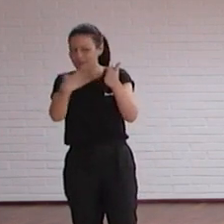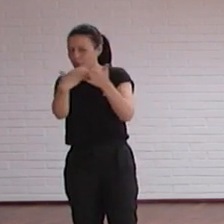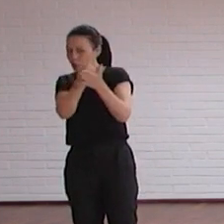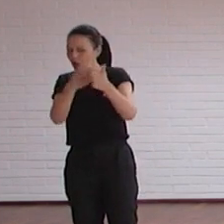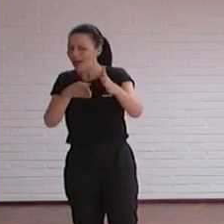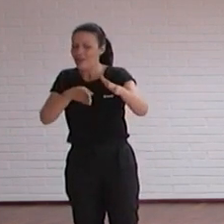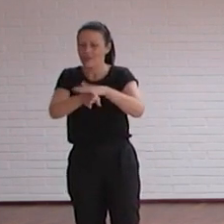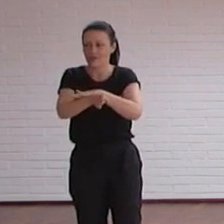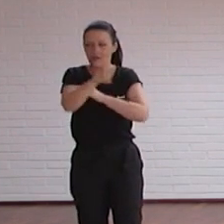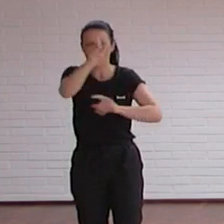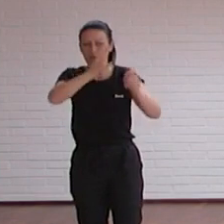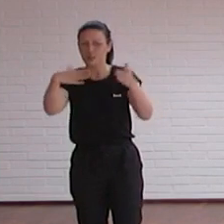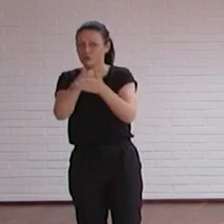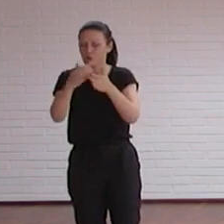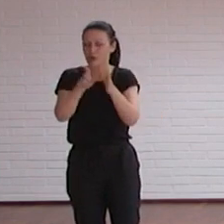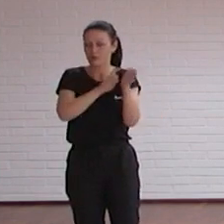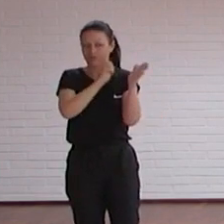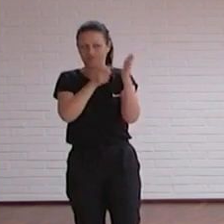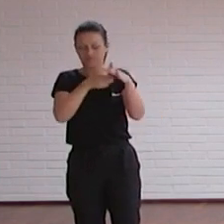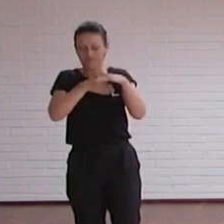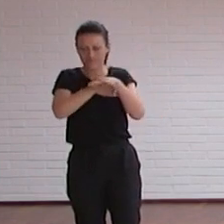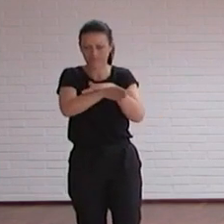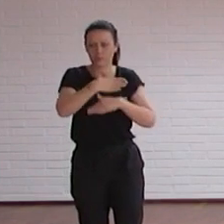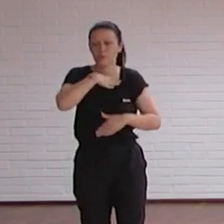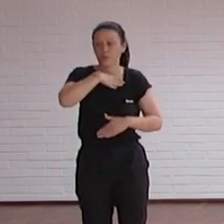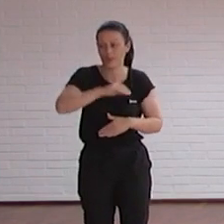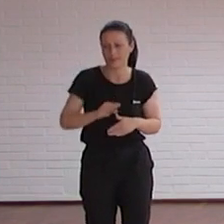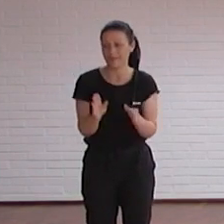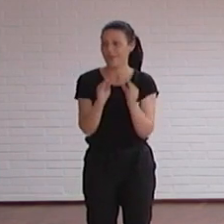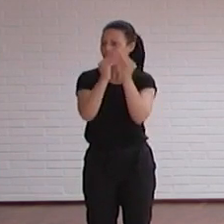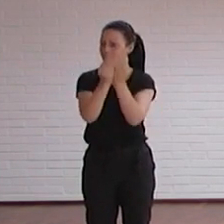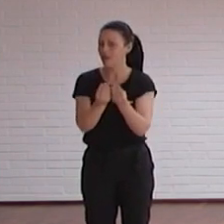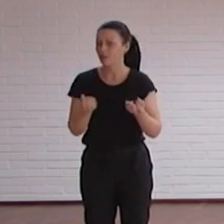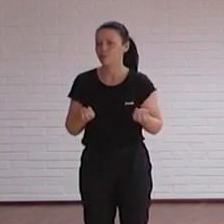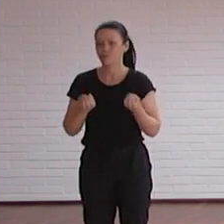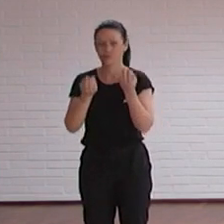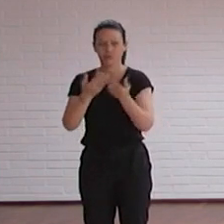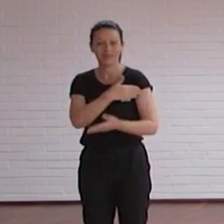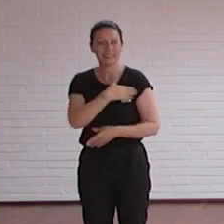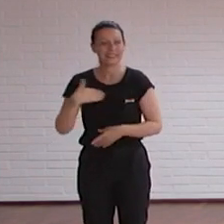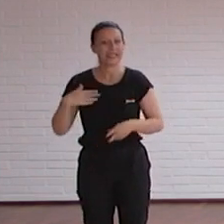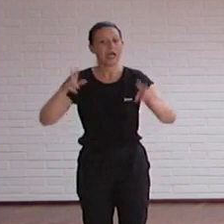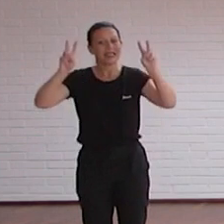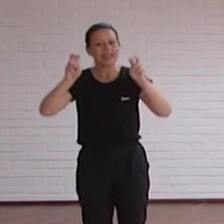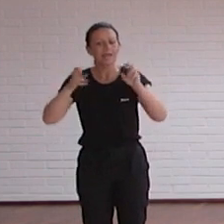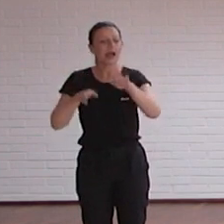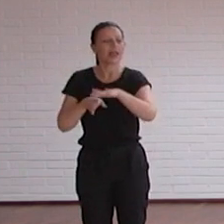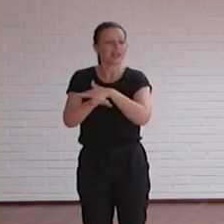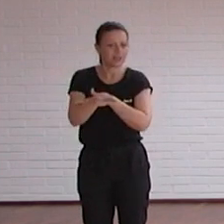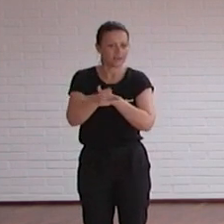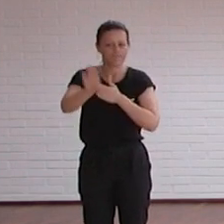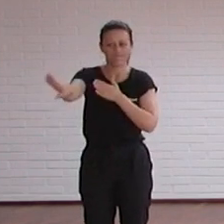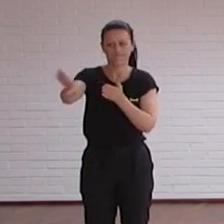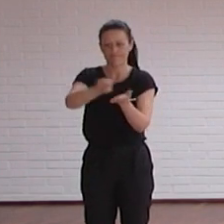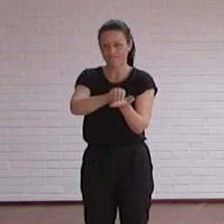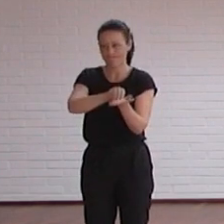condiciones. Simplemente quiero resaltar algún dato sobre temas de accesibilidad que he recogido de